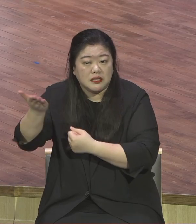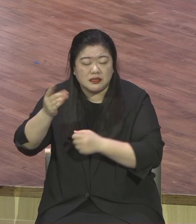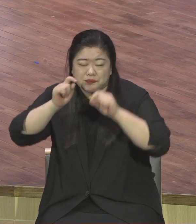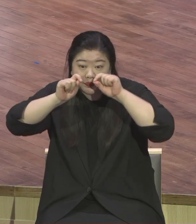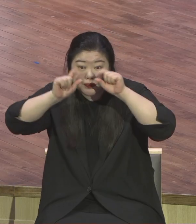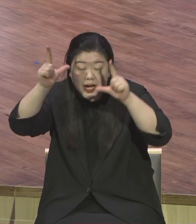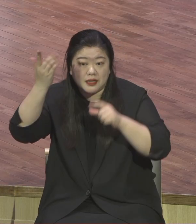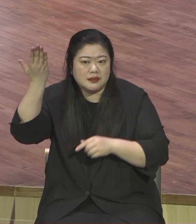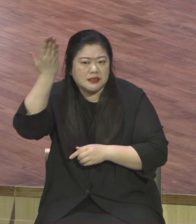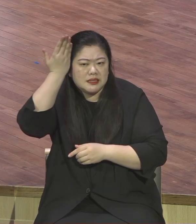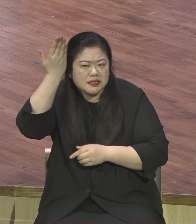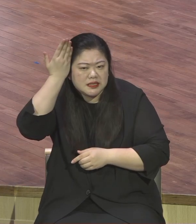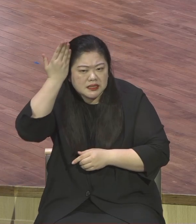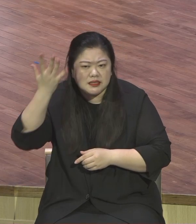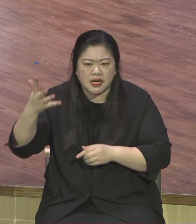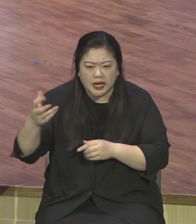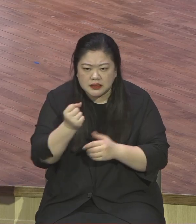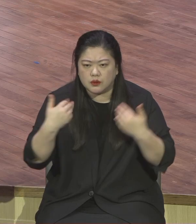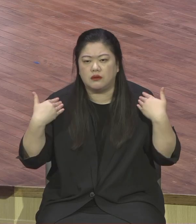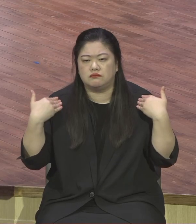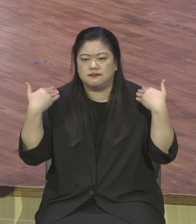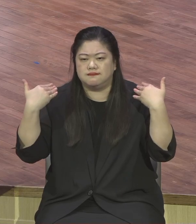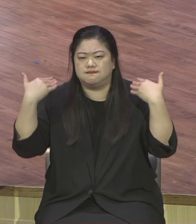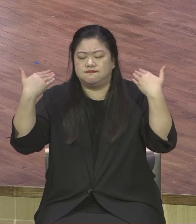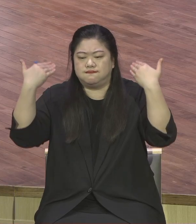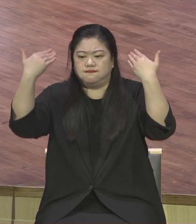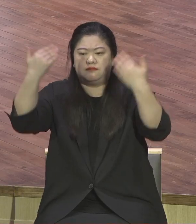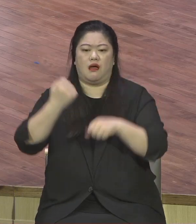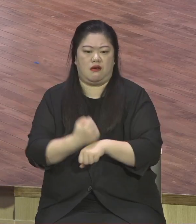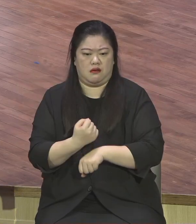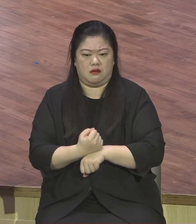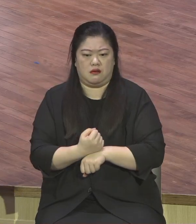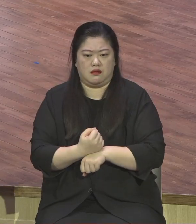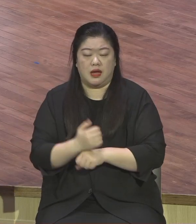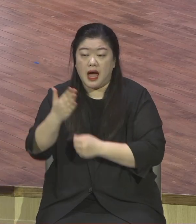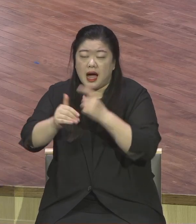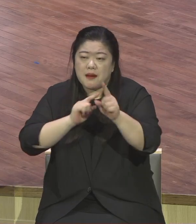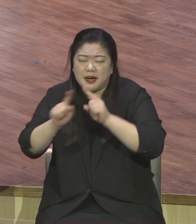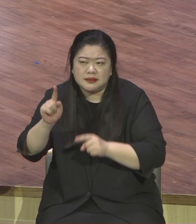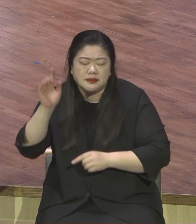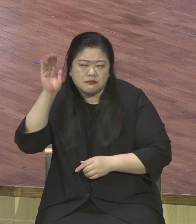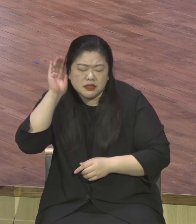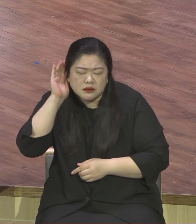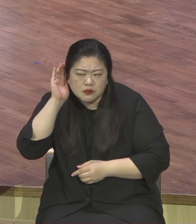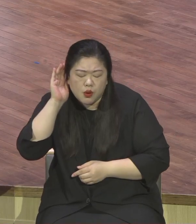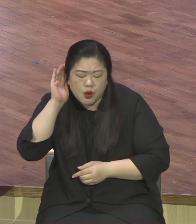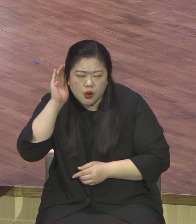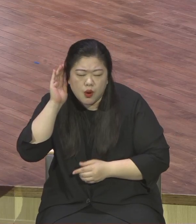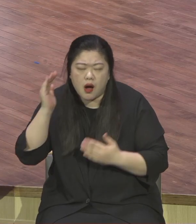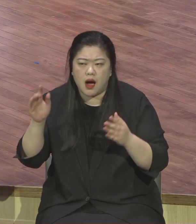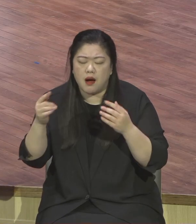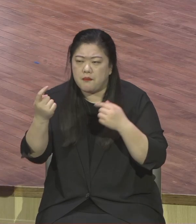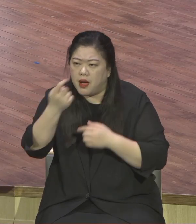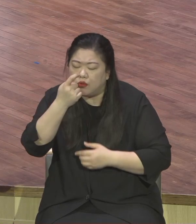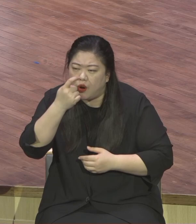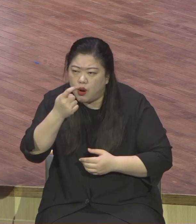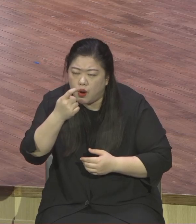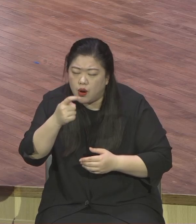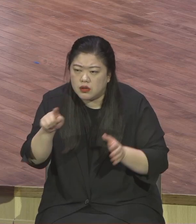자라가라 조금씩 자라가 저저 신령한 젖을 먹으면서 말씀을 들으면서 자꾸 자라가 조금씩 자라가 하나님